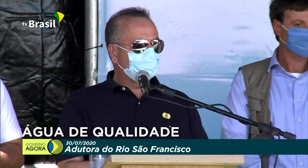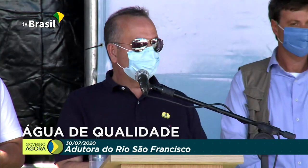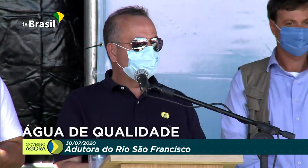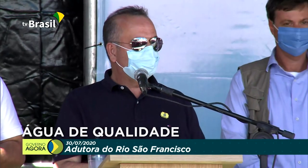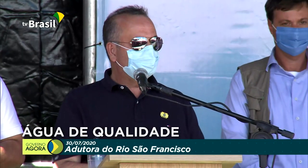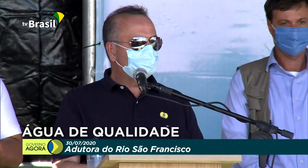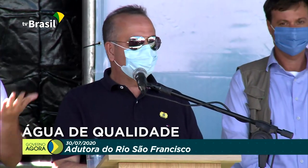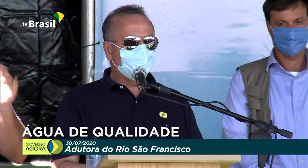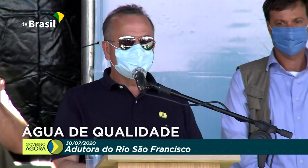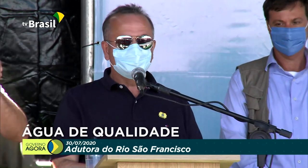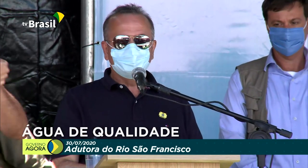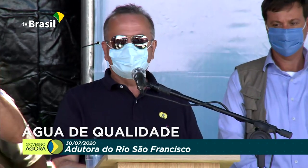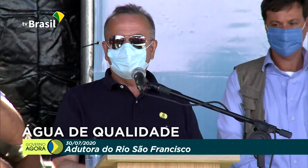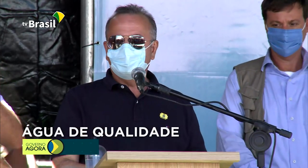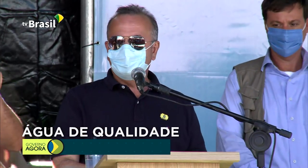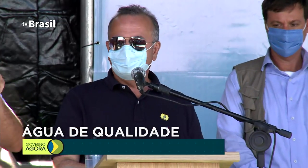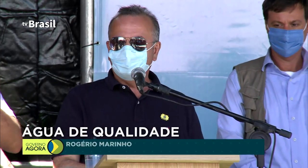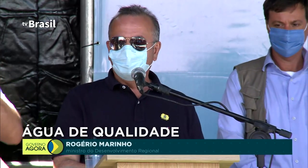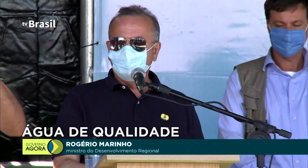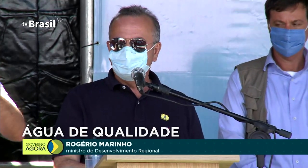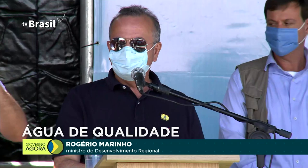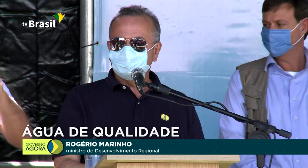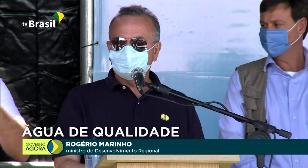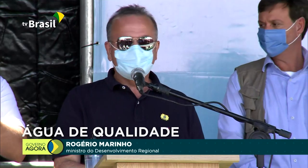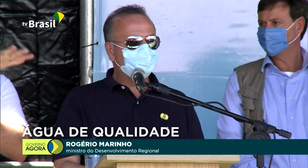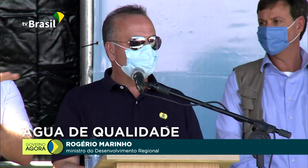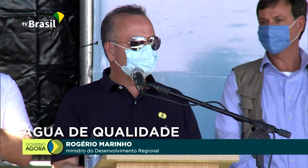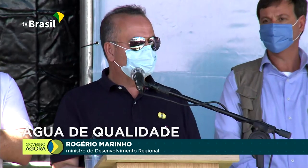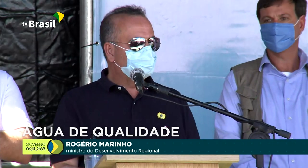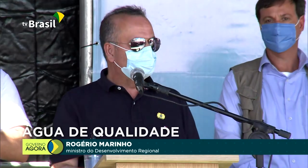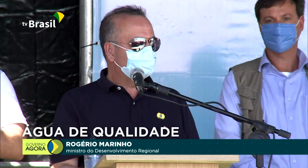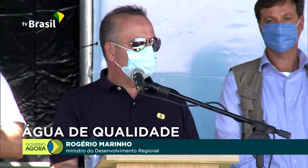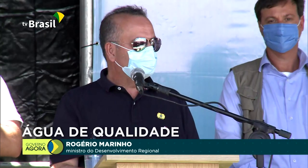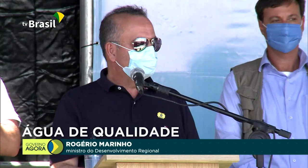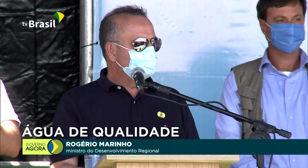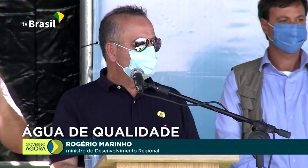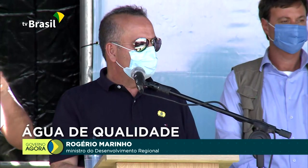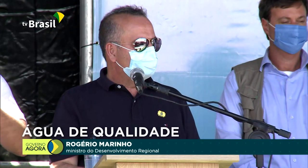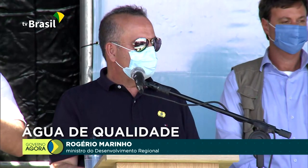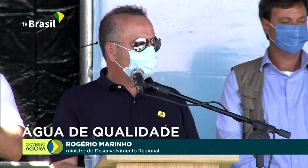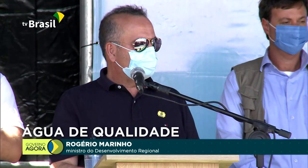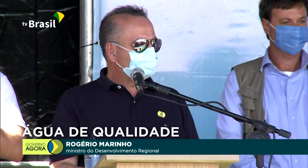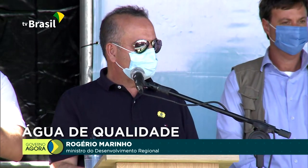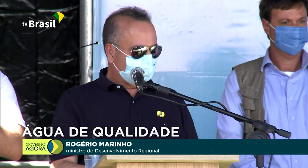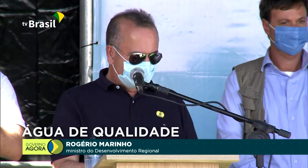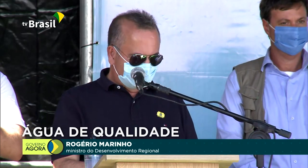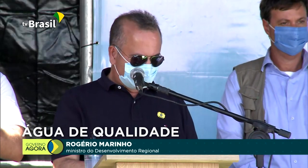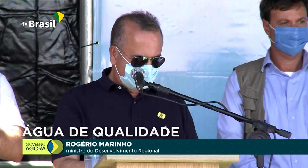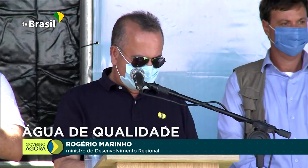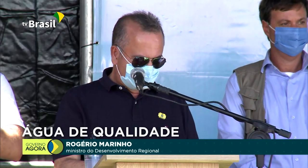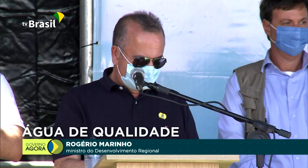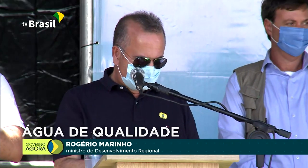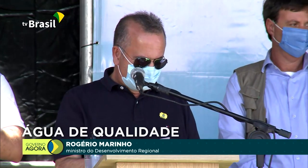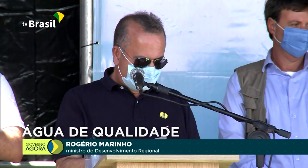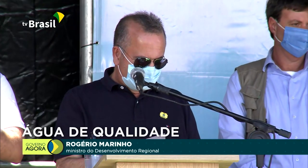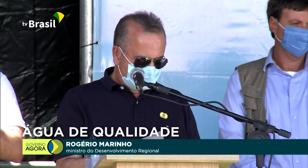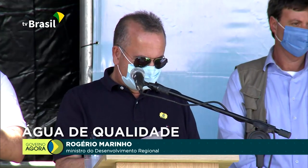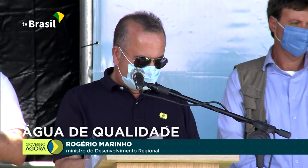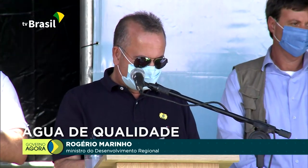Quero saudar aqui a população de Campo Alegre de Lourdes, que está em praça pública. Um abraço a todos,